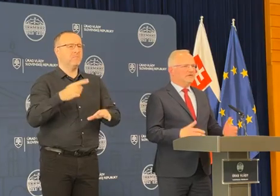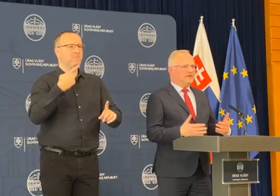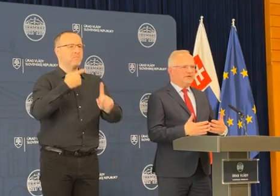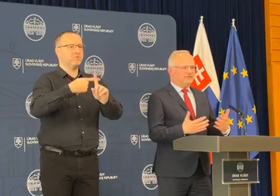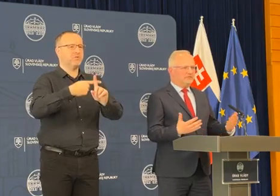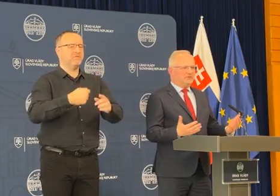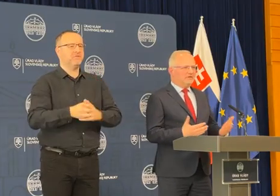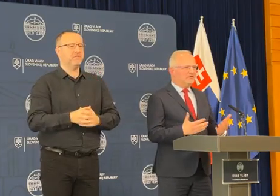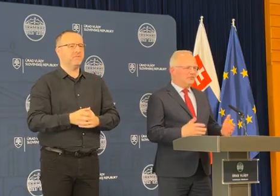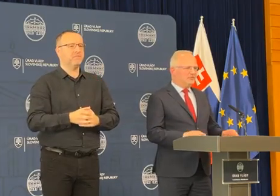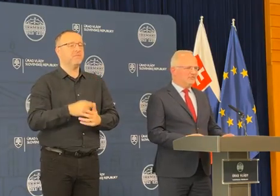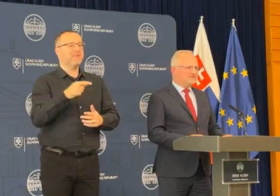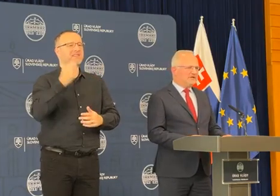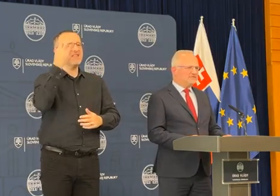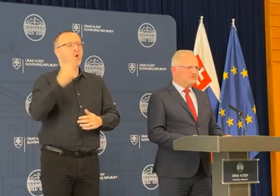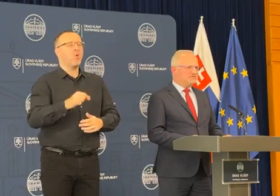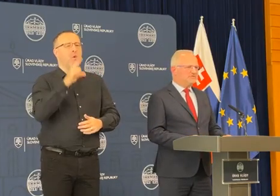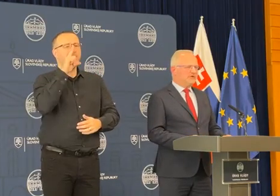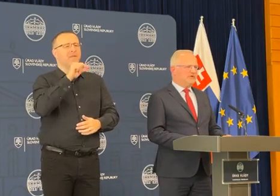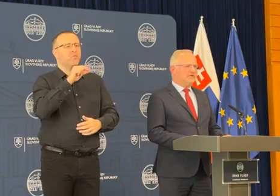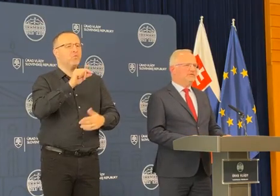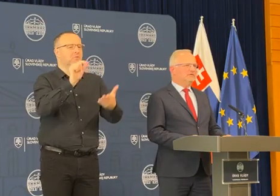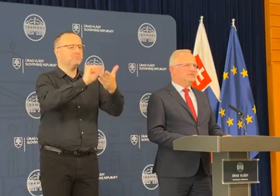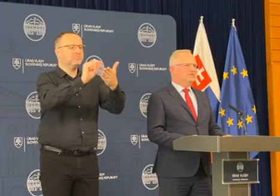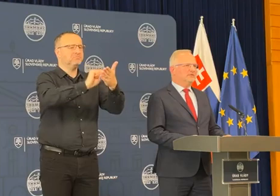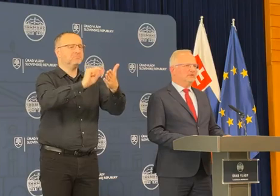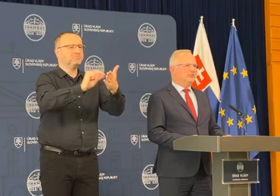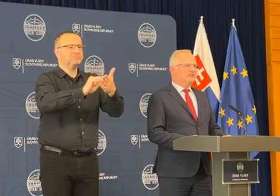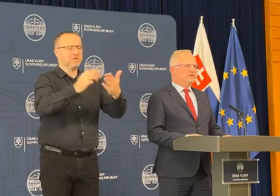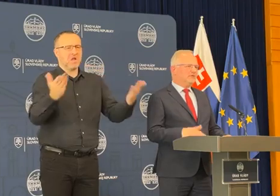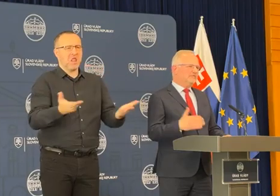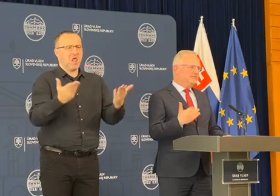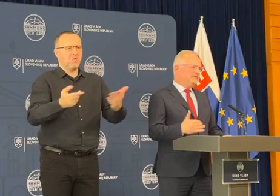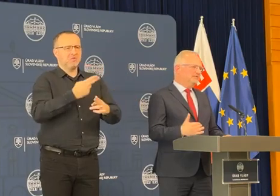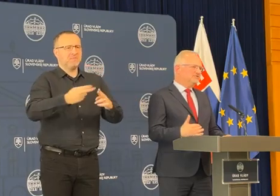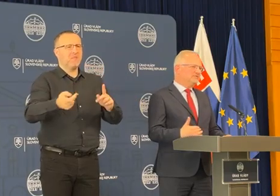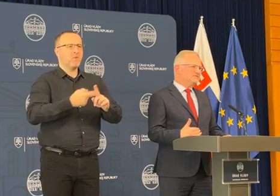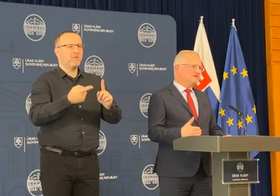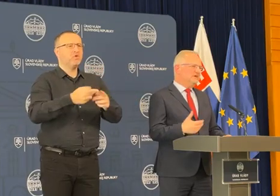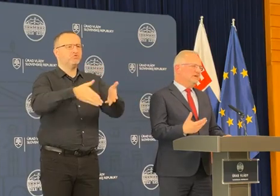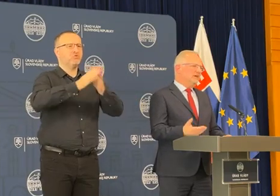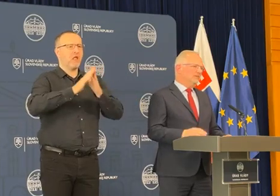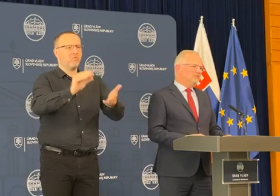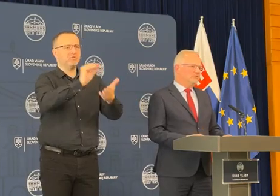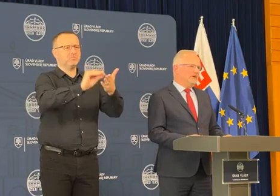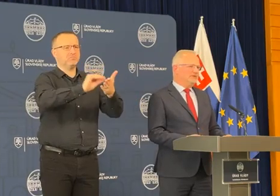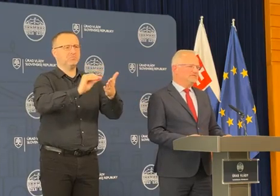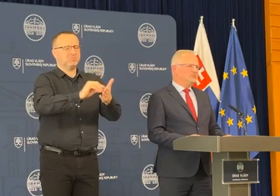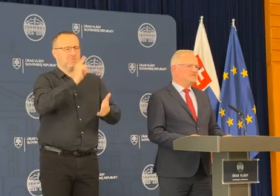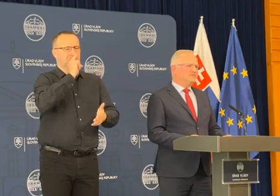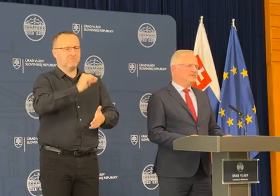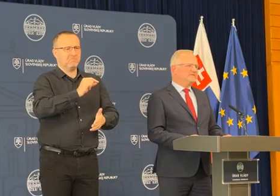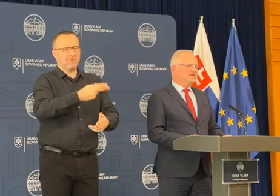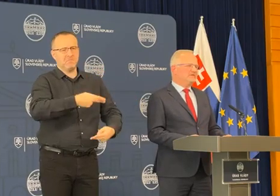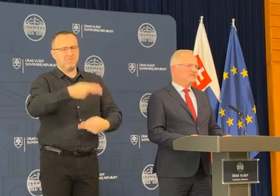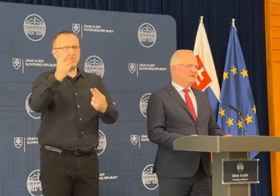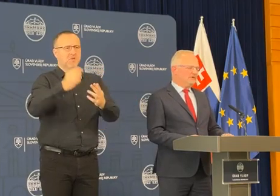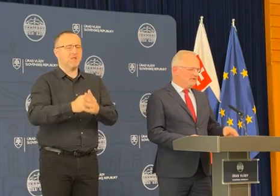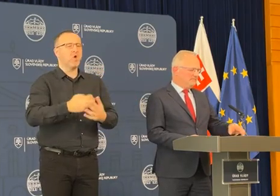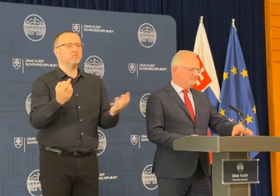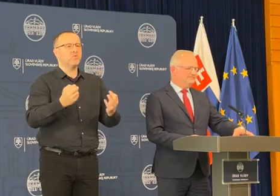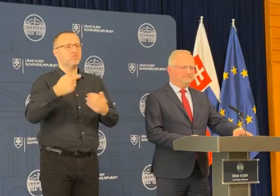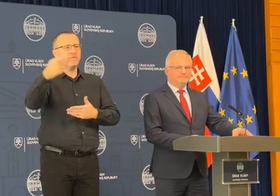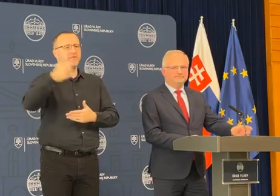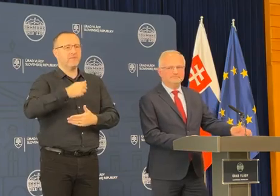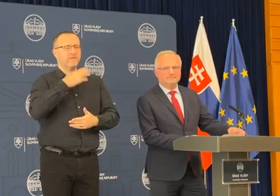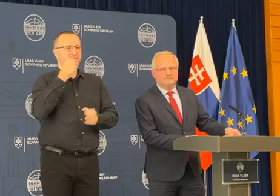To znamená, že je to niekoľkominútová záležitosť pre tých, ktorí spĺňajú podmienky, aby vyplnili žiadosť. A potom aj ten spôsob vyplácania je veľmi